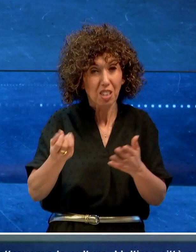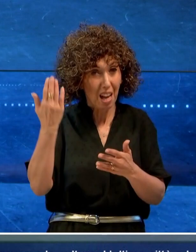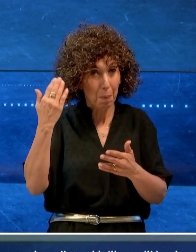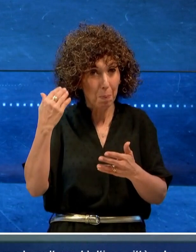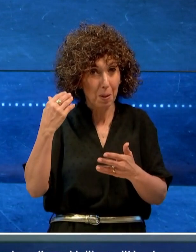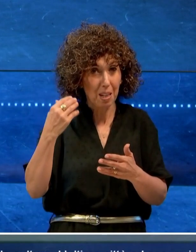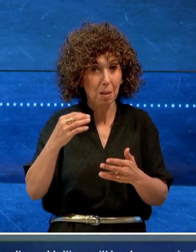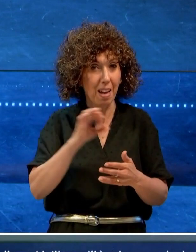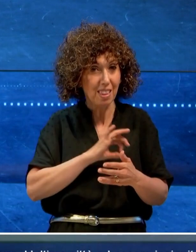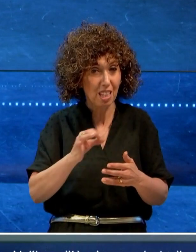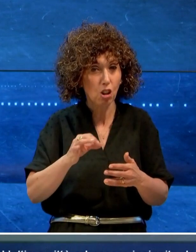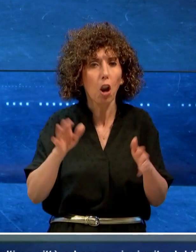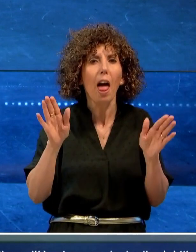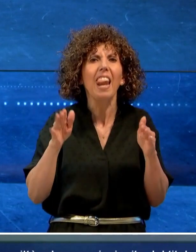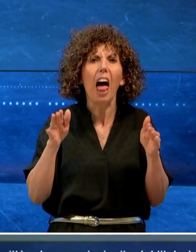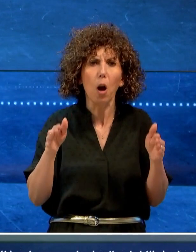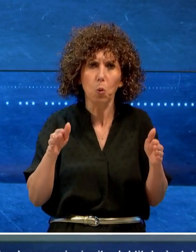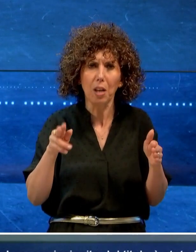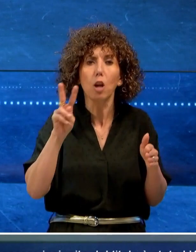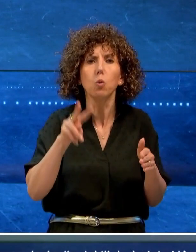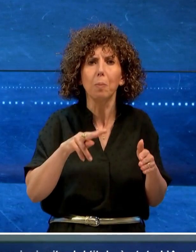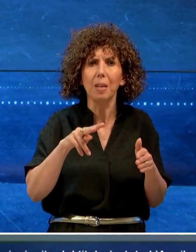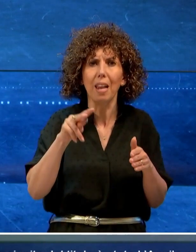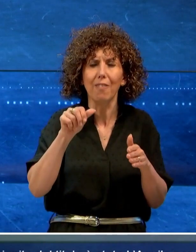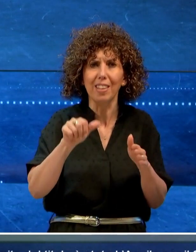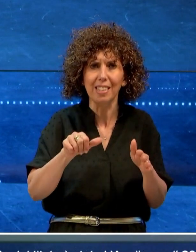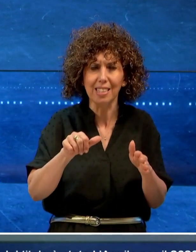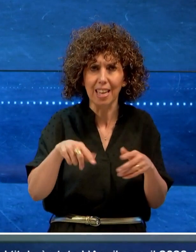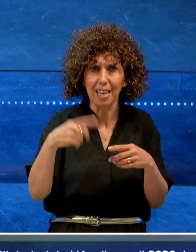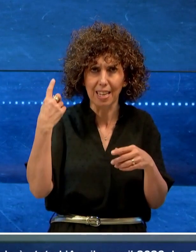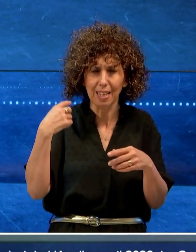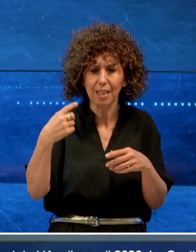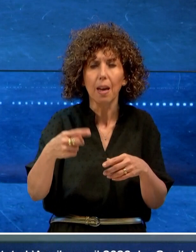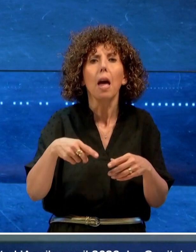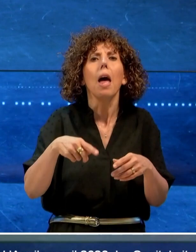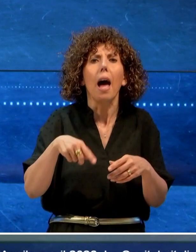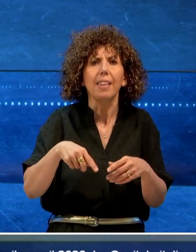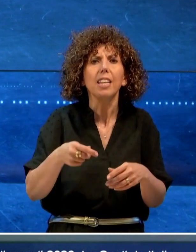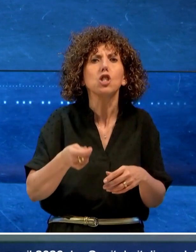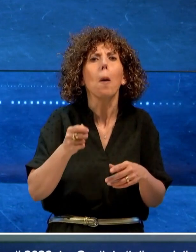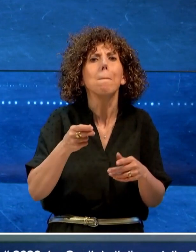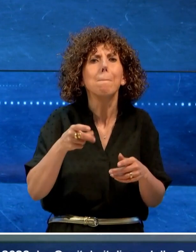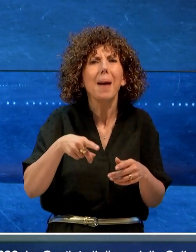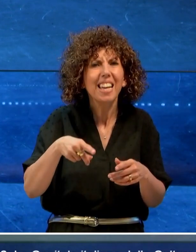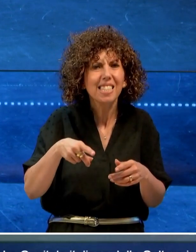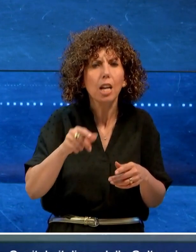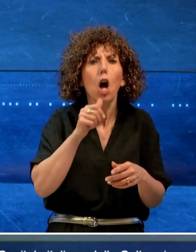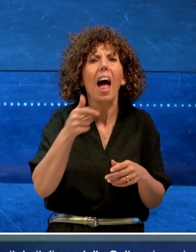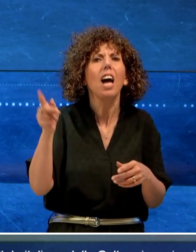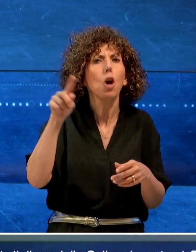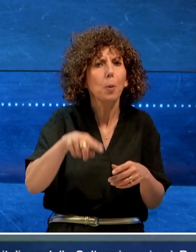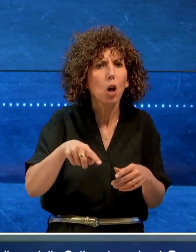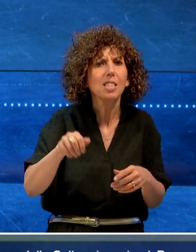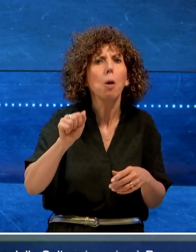l'Aquila per il 2026. La capitale italiana della cultura in carica è Pesaro, a cui seguirà il prossimo anno